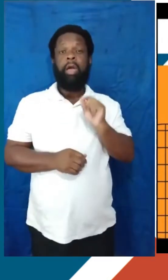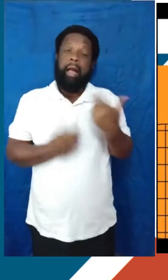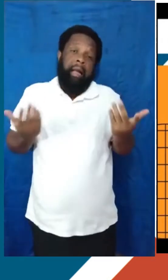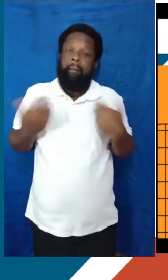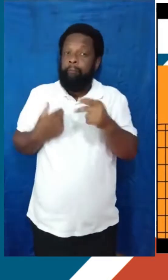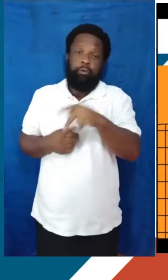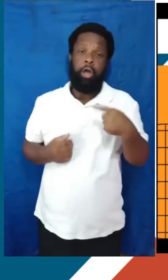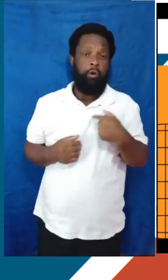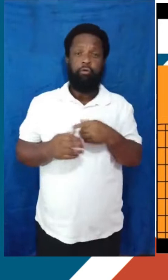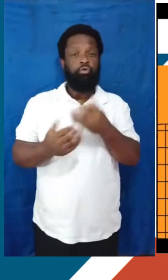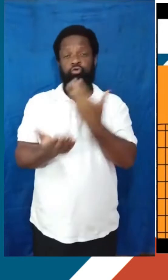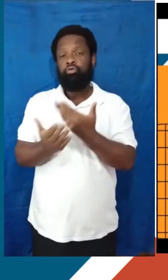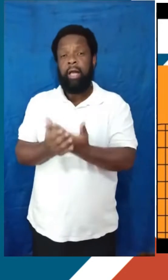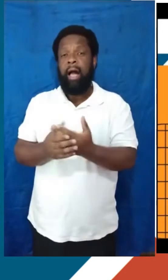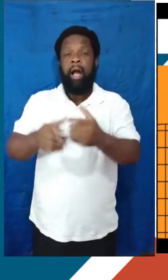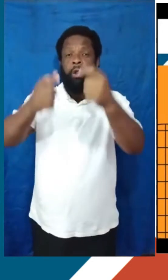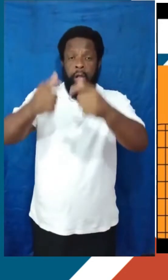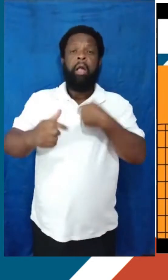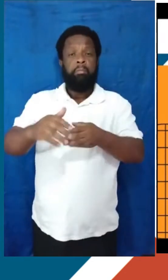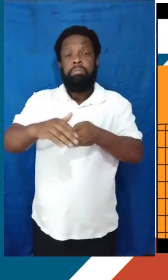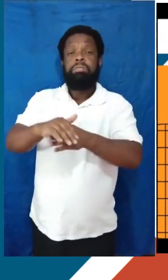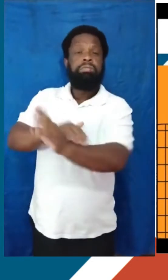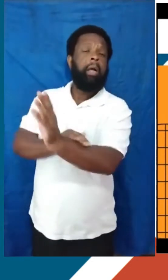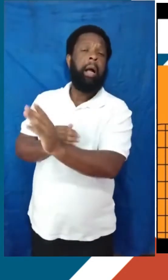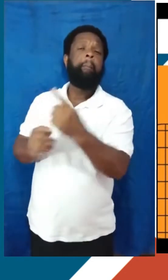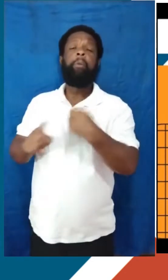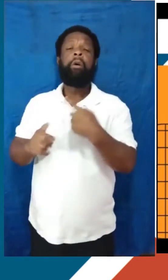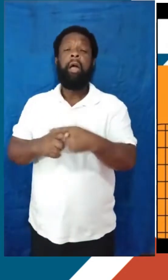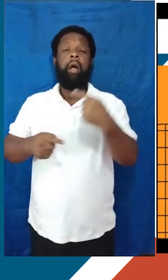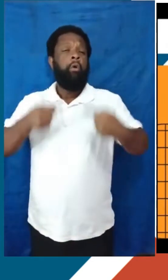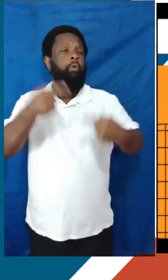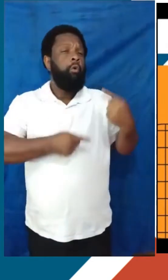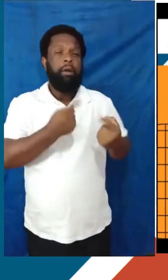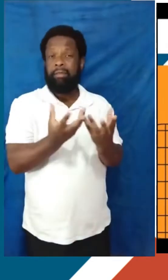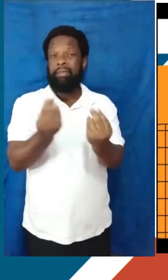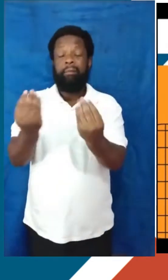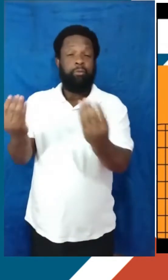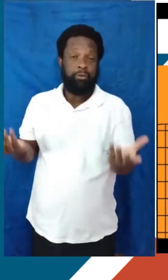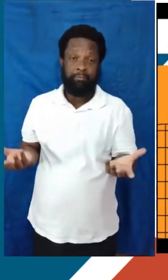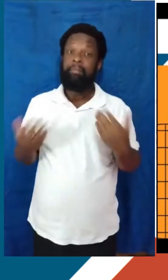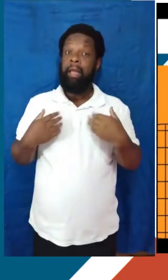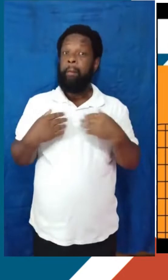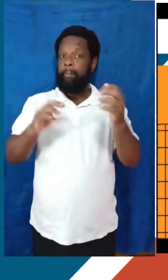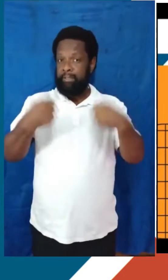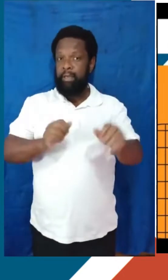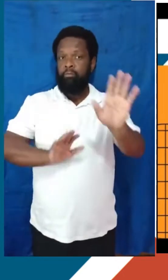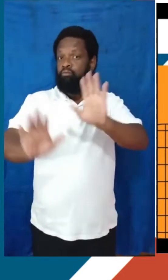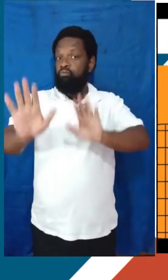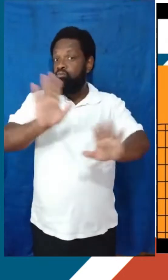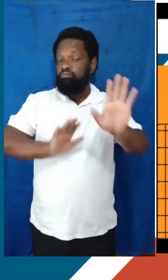professora, a gente vai cursar onde a gente passar, no meio de toda essa concorrência a gente acaba tendo essa visão, mas a gente tem que tomar cuidado porque a coisa